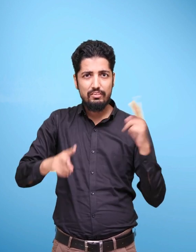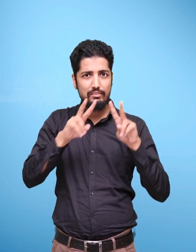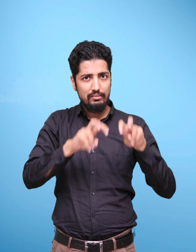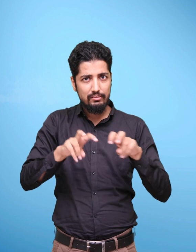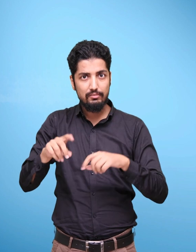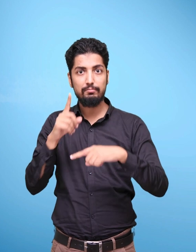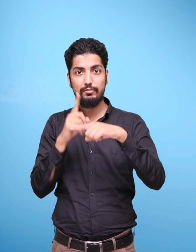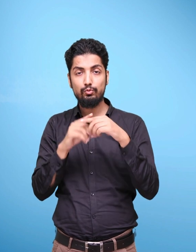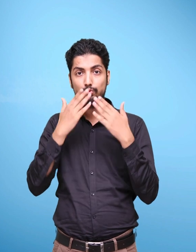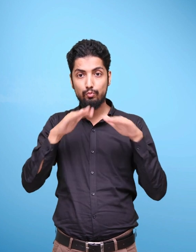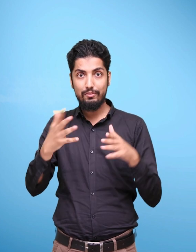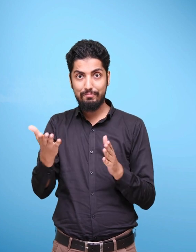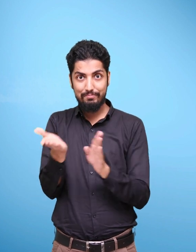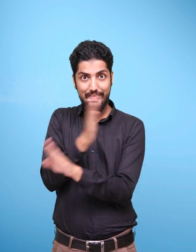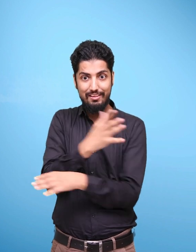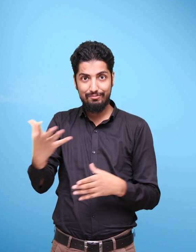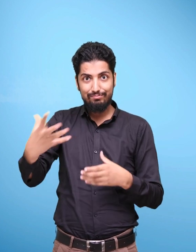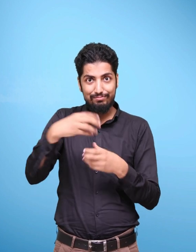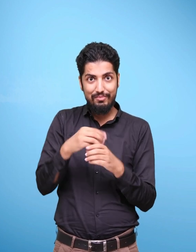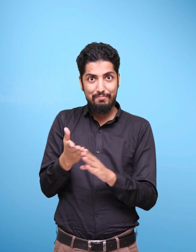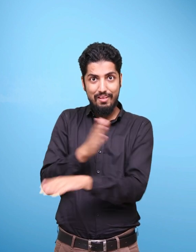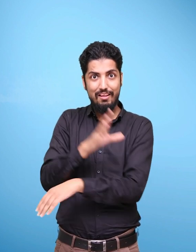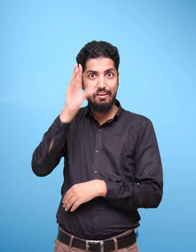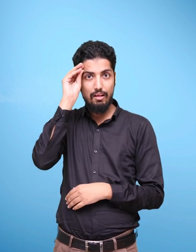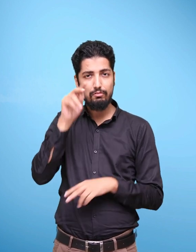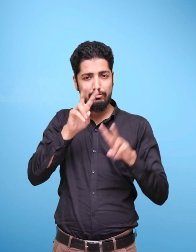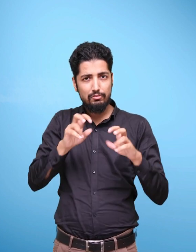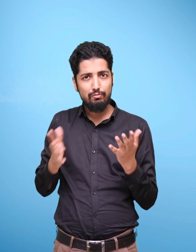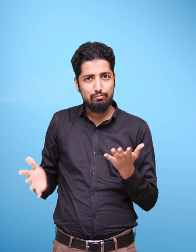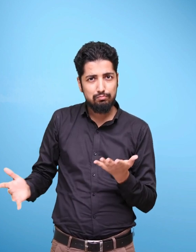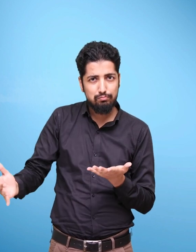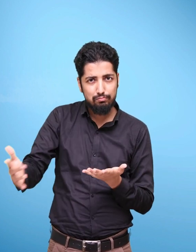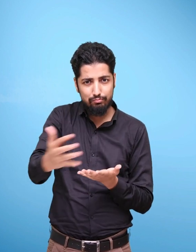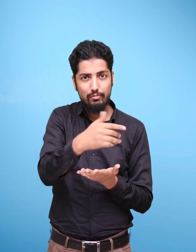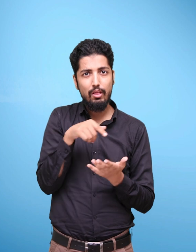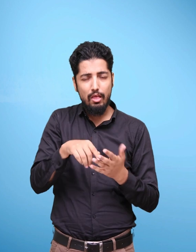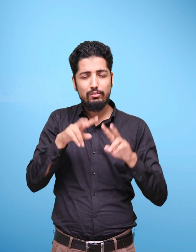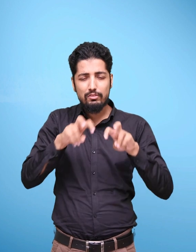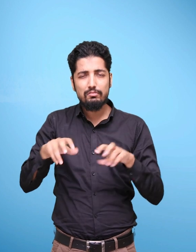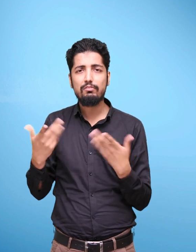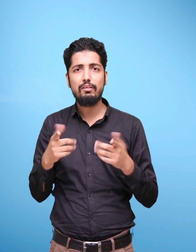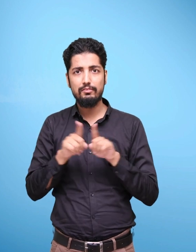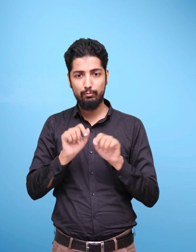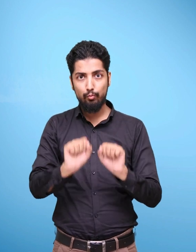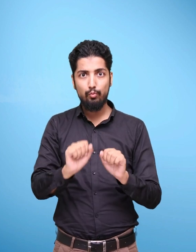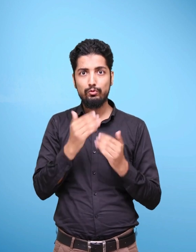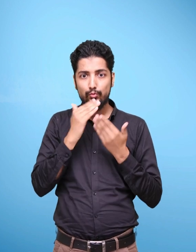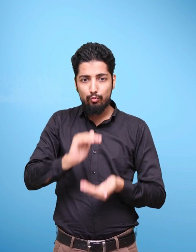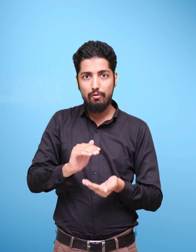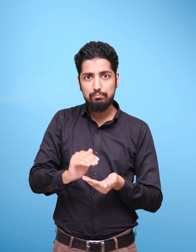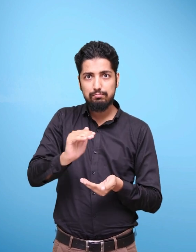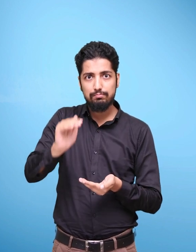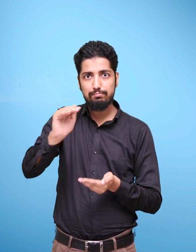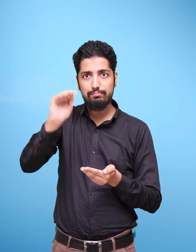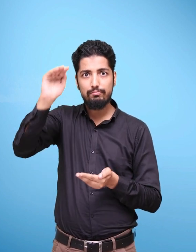range of disciplines including neuroscience and early childhood education on experiences and accumulated knowledge from the